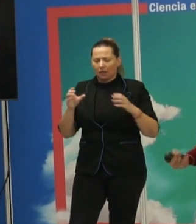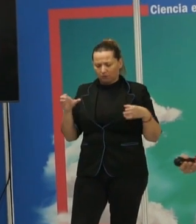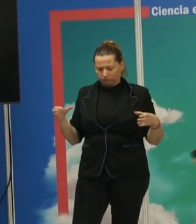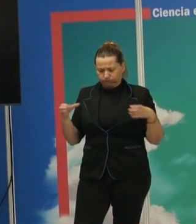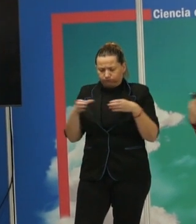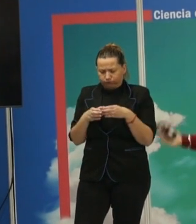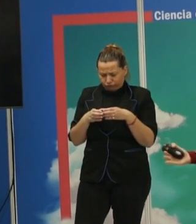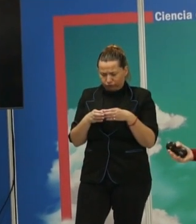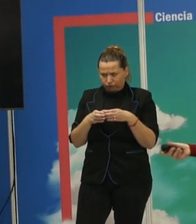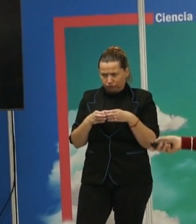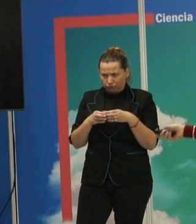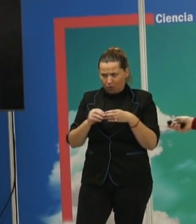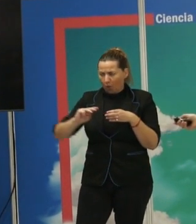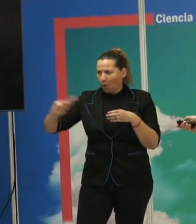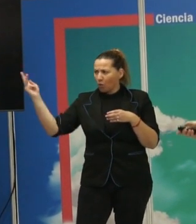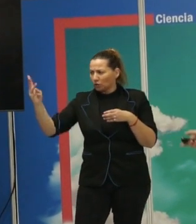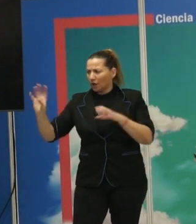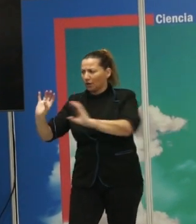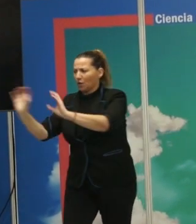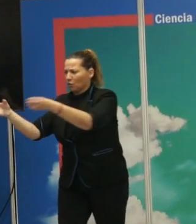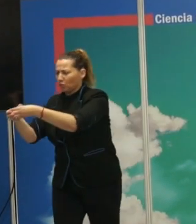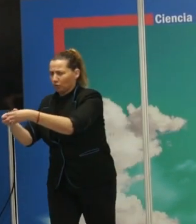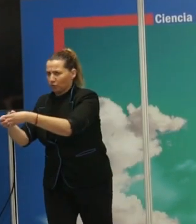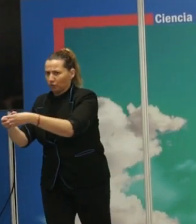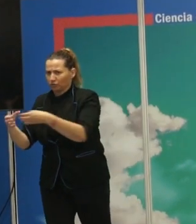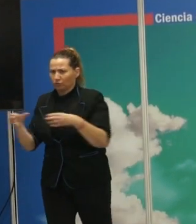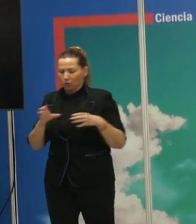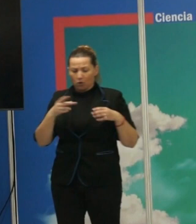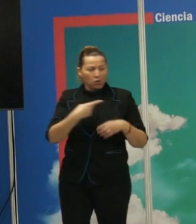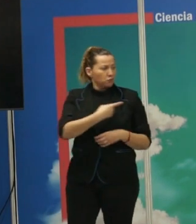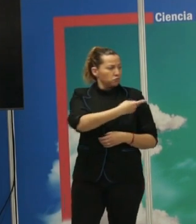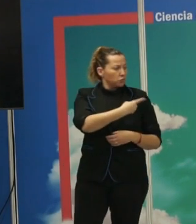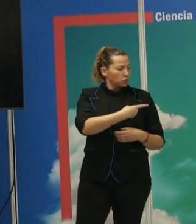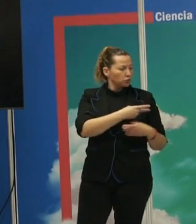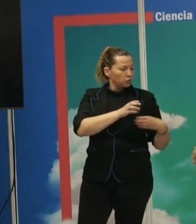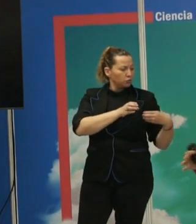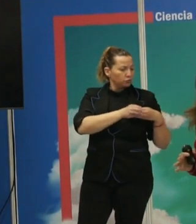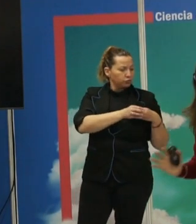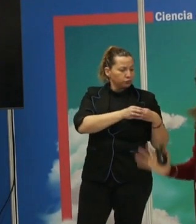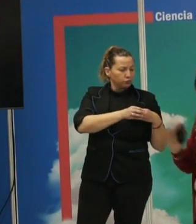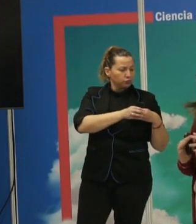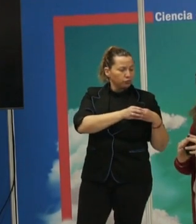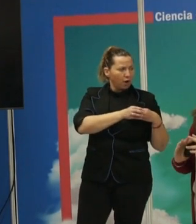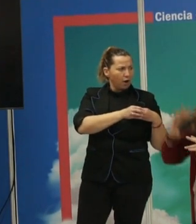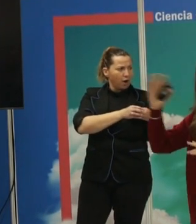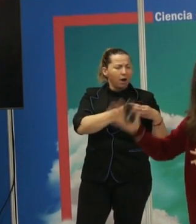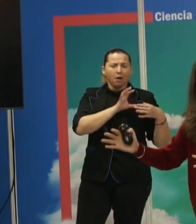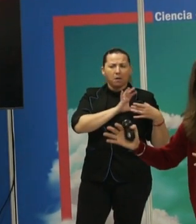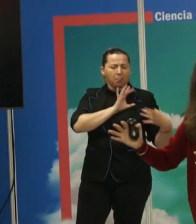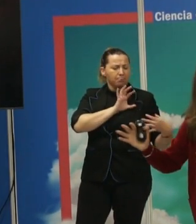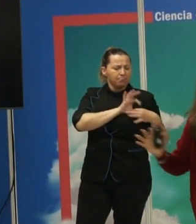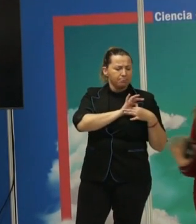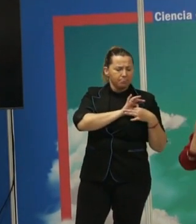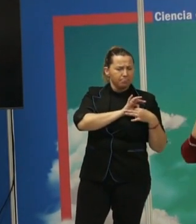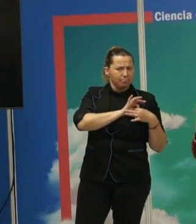enemigo, que no sean ellos otro del que diferenciarse. Entonces, nos unimos tú y yo, ya no nos vamos a pegar, ahora vamos a juntarnos y vamos a